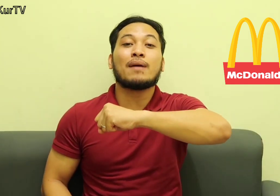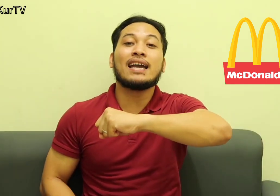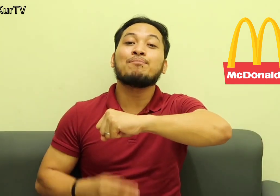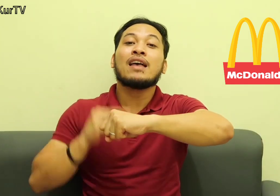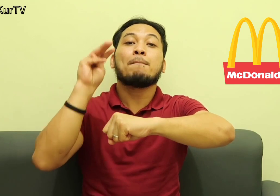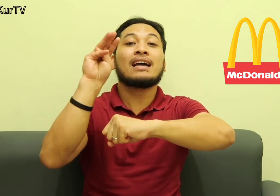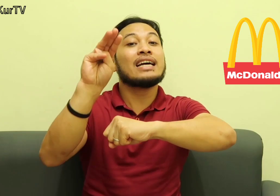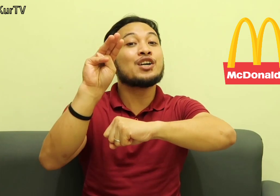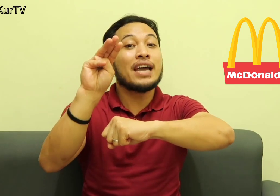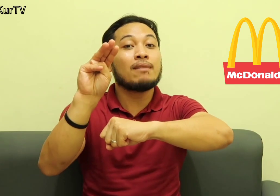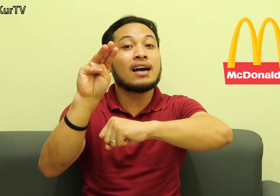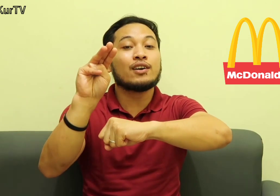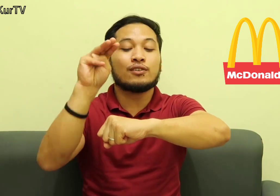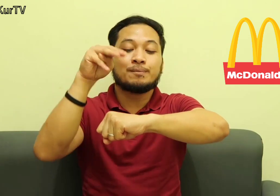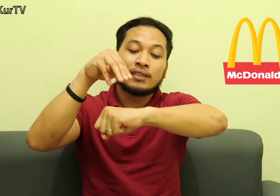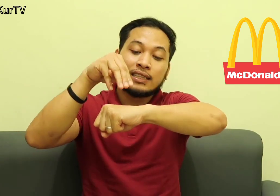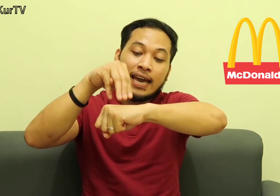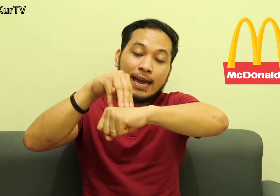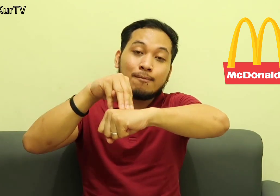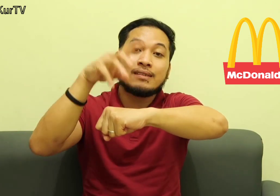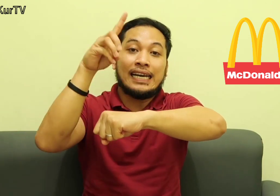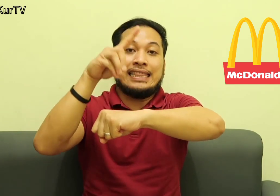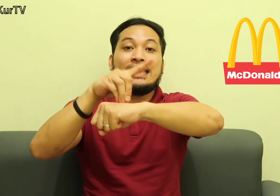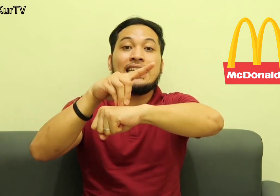kamay Mag-letter M lang kayo M D